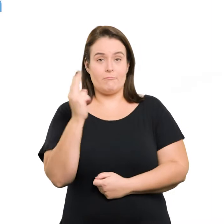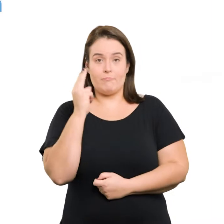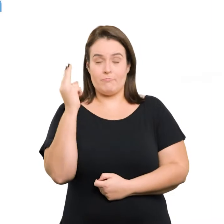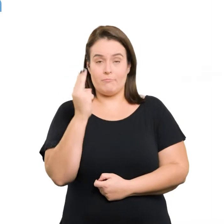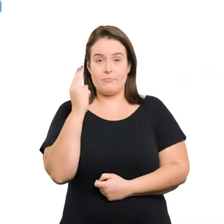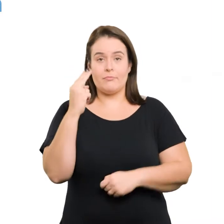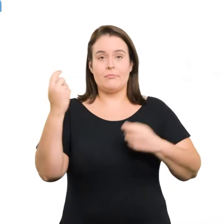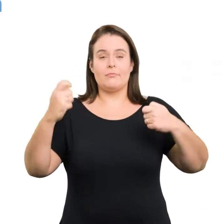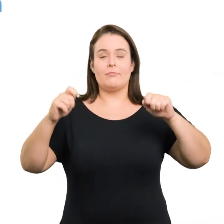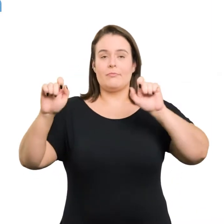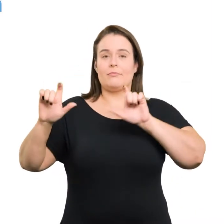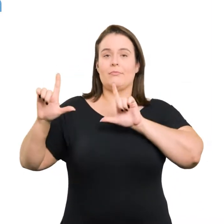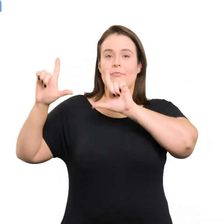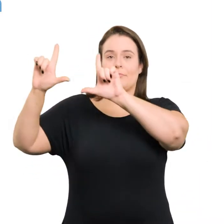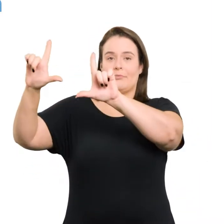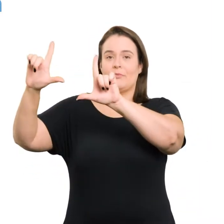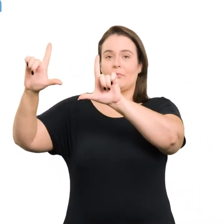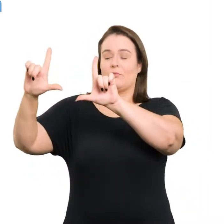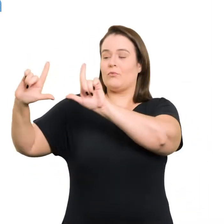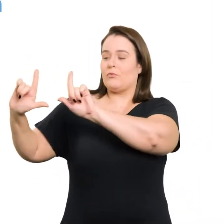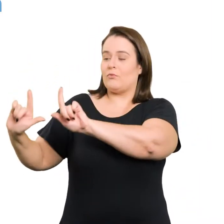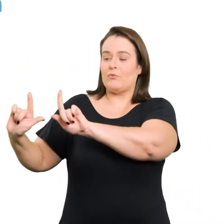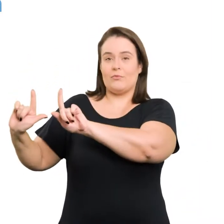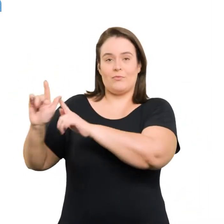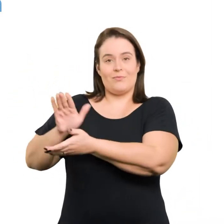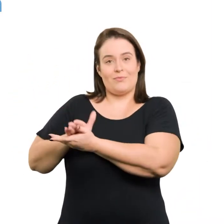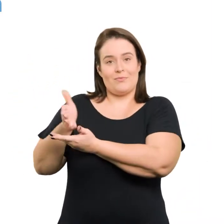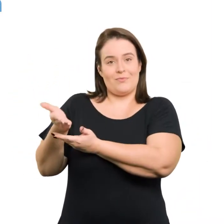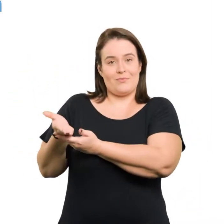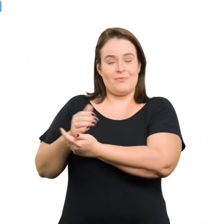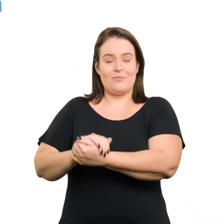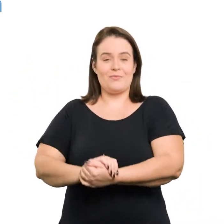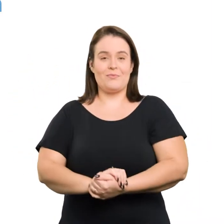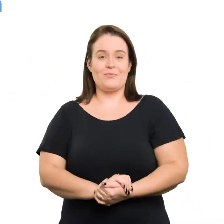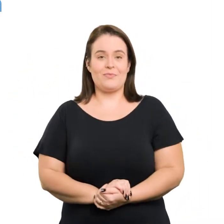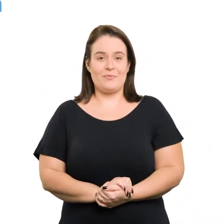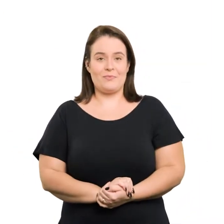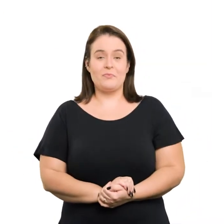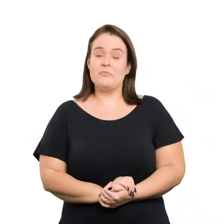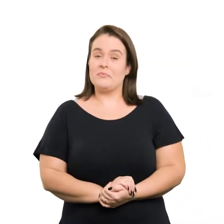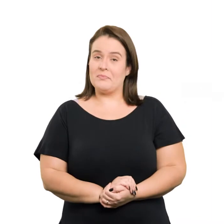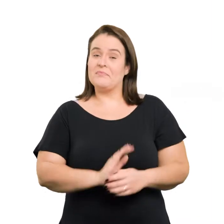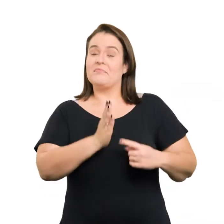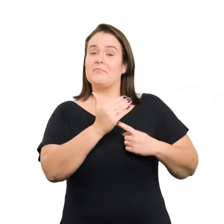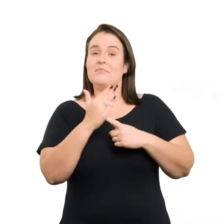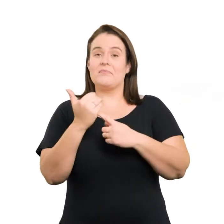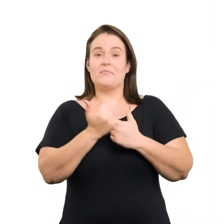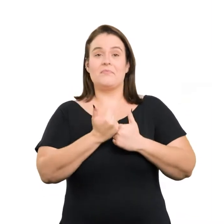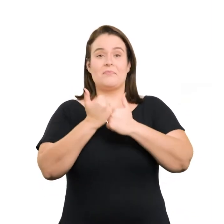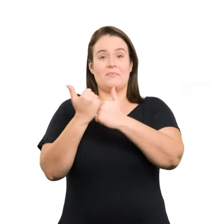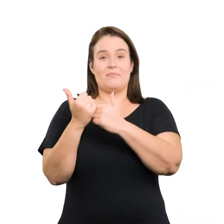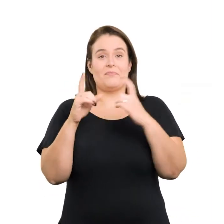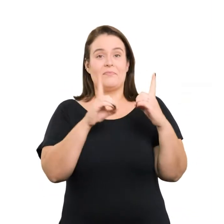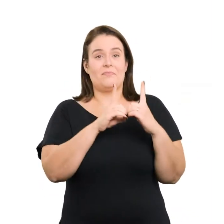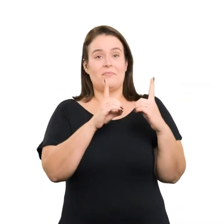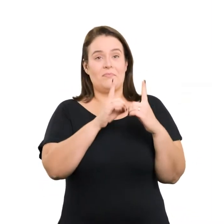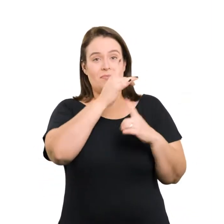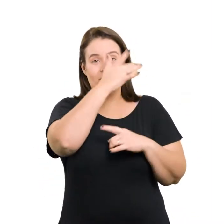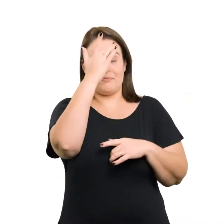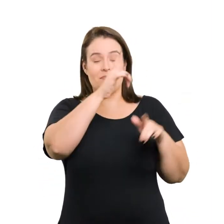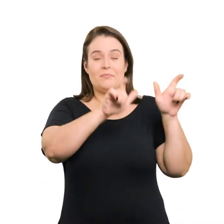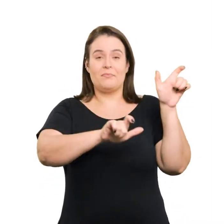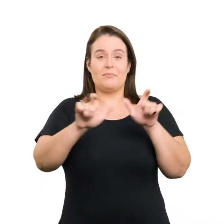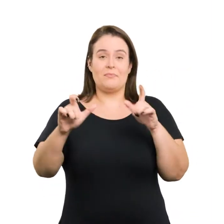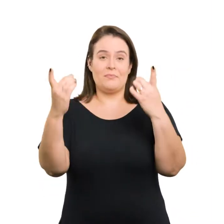impossibilidade, prever projeção em tela da imagem do intérprete. Entre as tecnologias assistivas